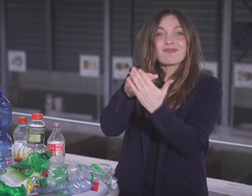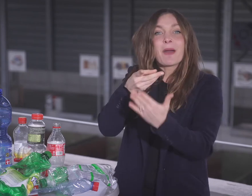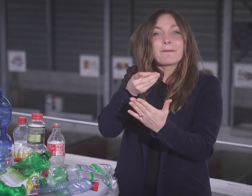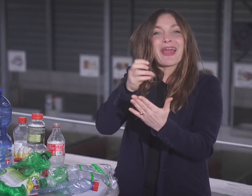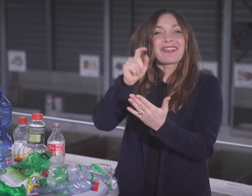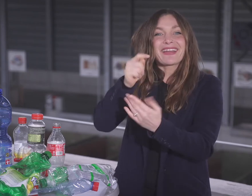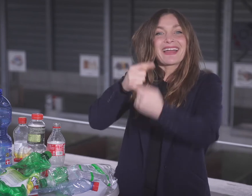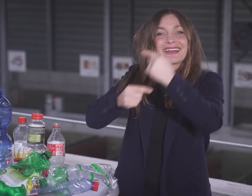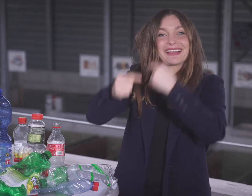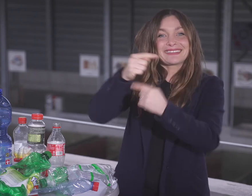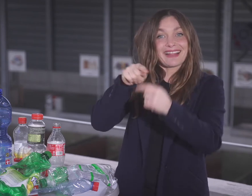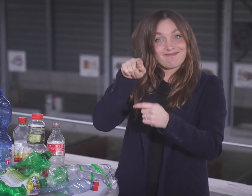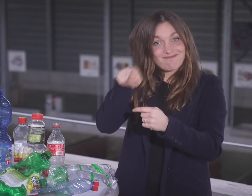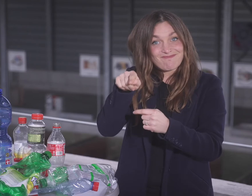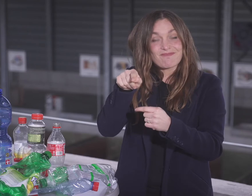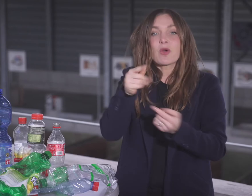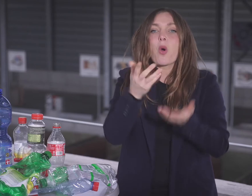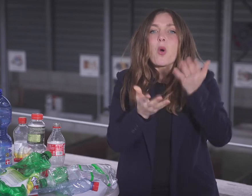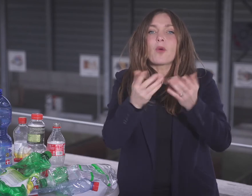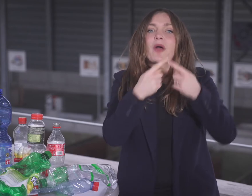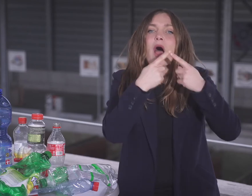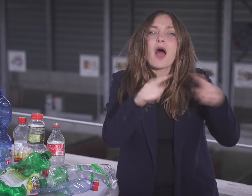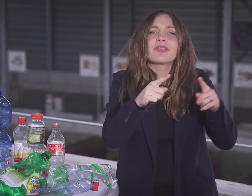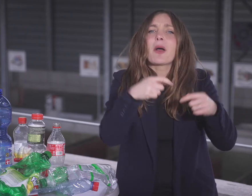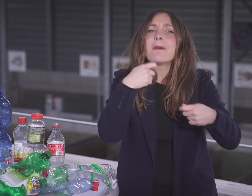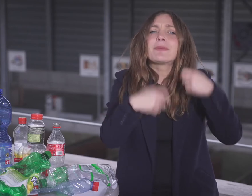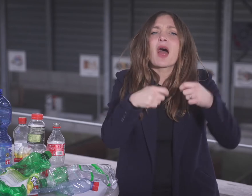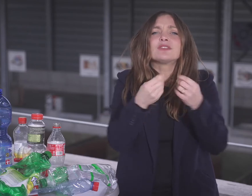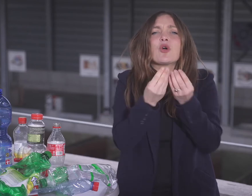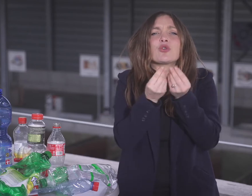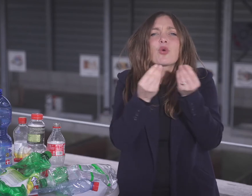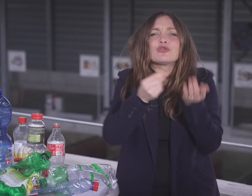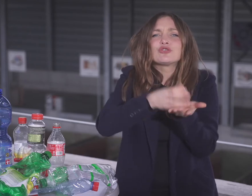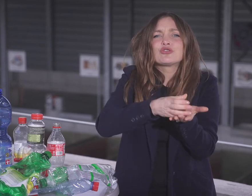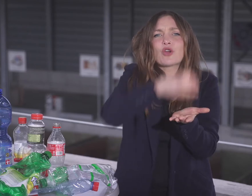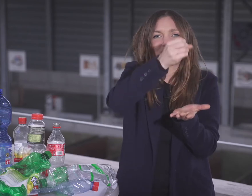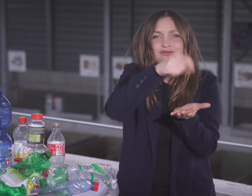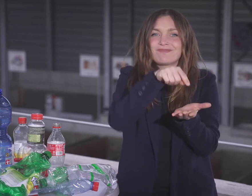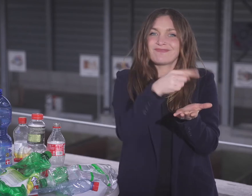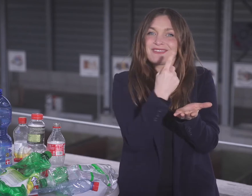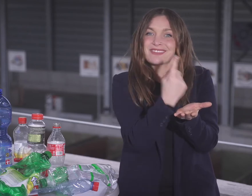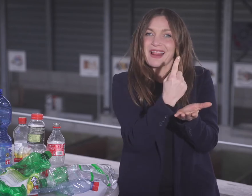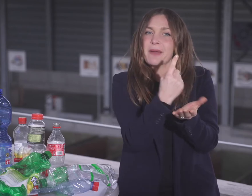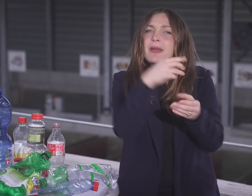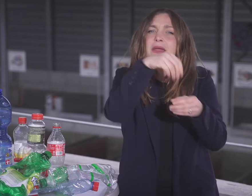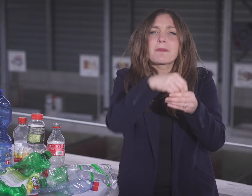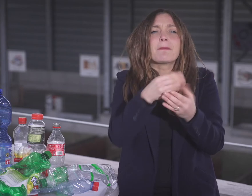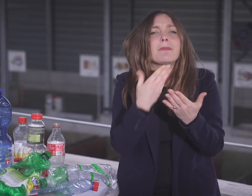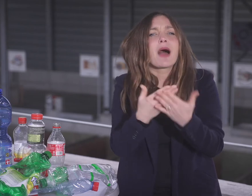Dies sind alle Pet-Flaschen, die kein Pet-Recycling-Logo vorweisen. Zum